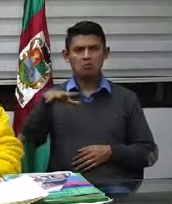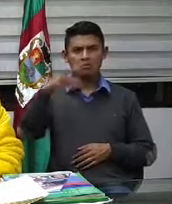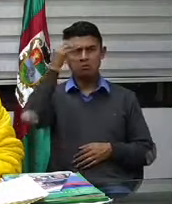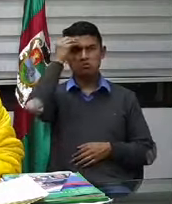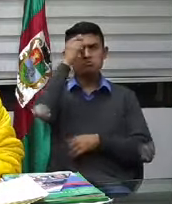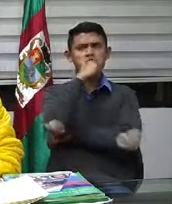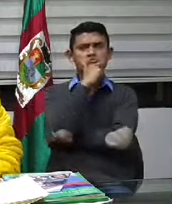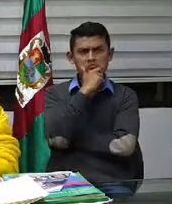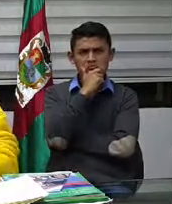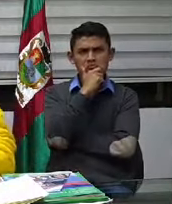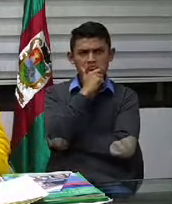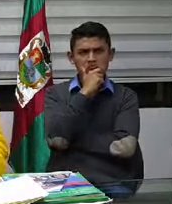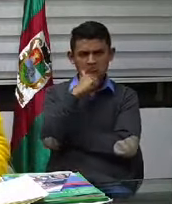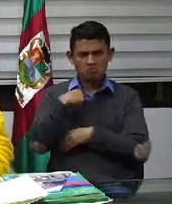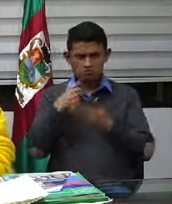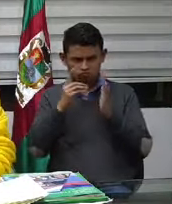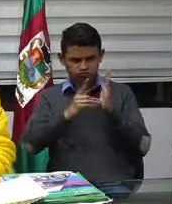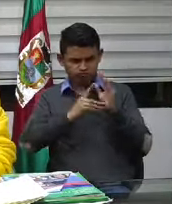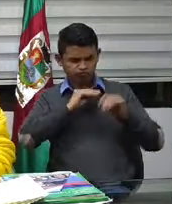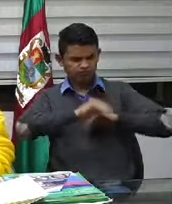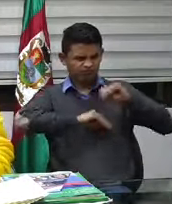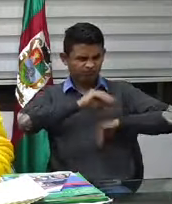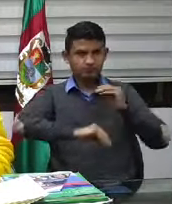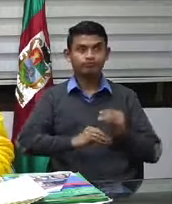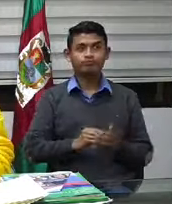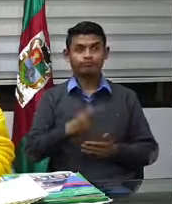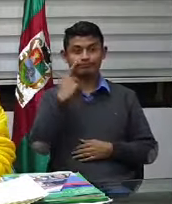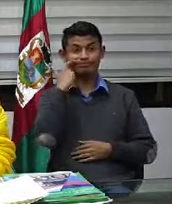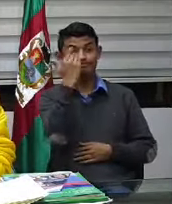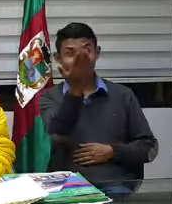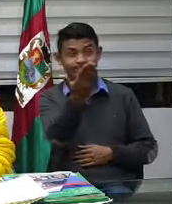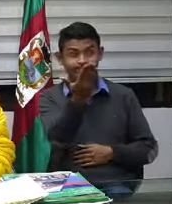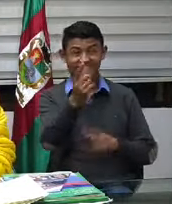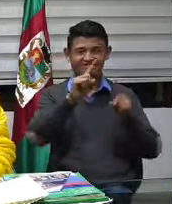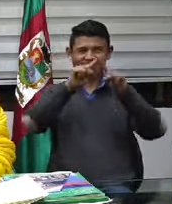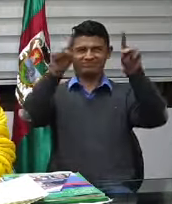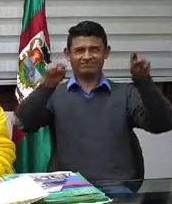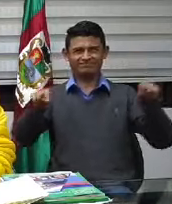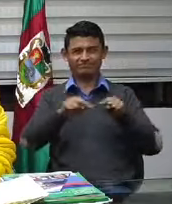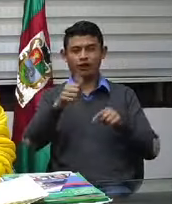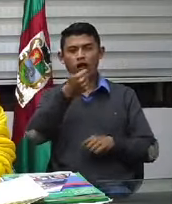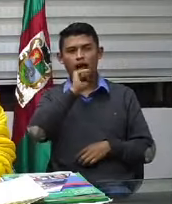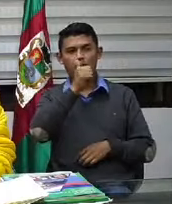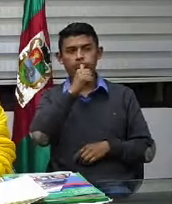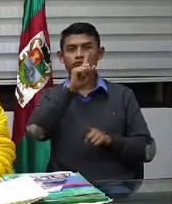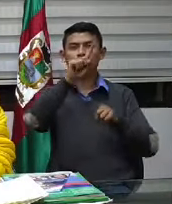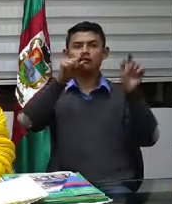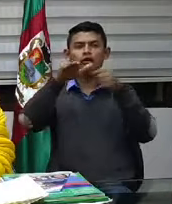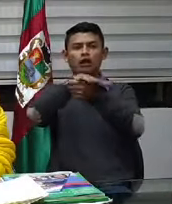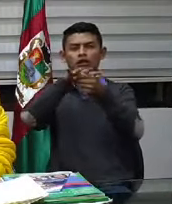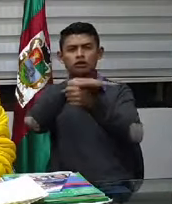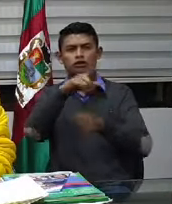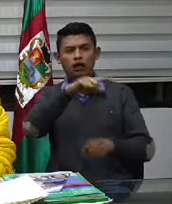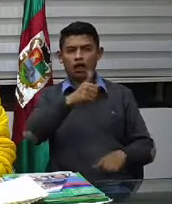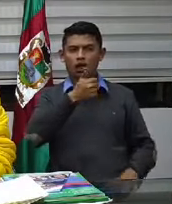Establecimientos consumiendo licor en grupo en algunos barrios de aquí de Facatativá.